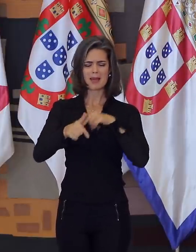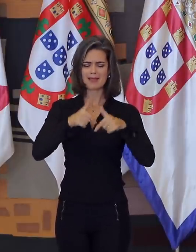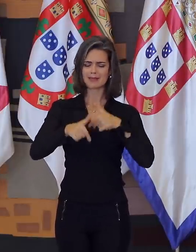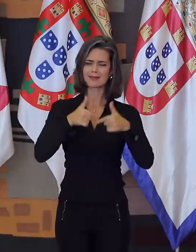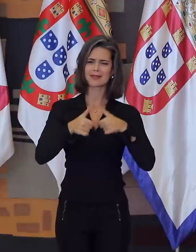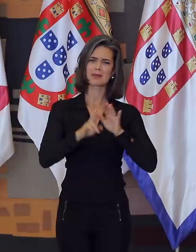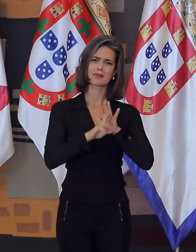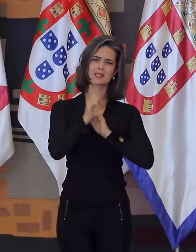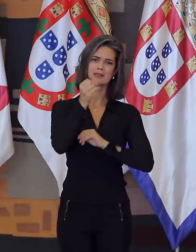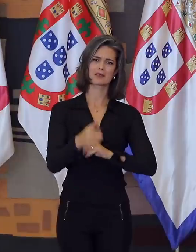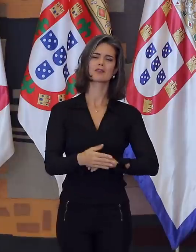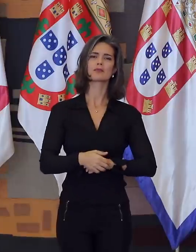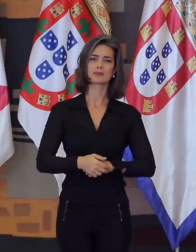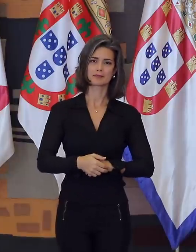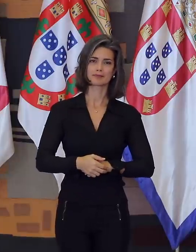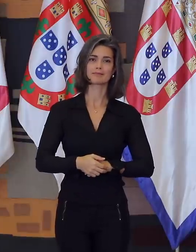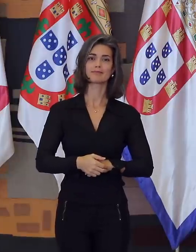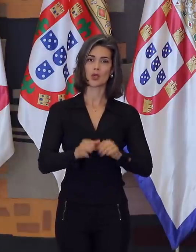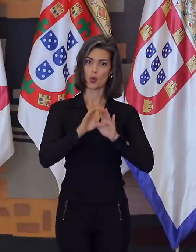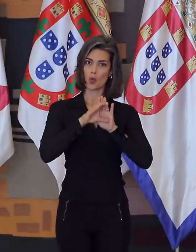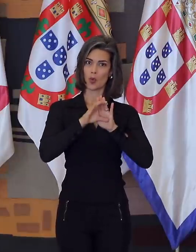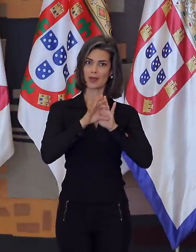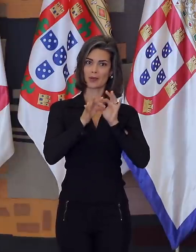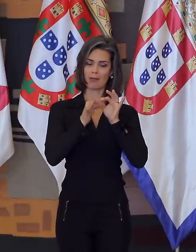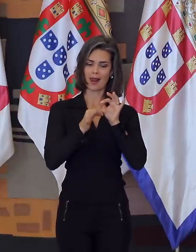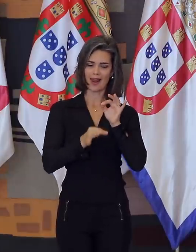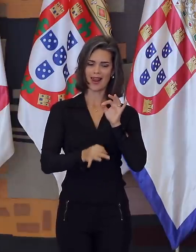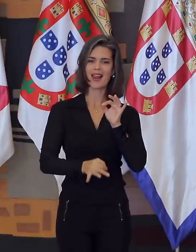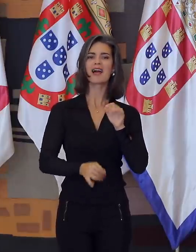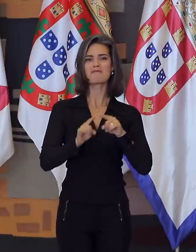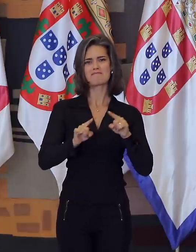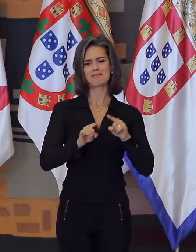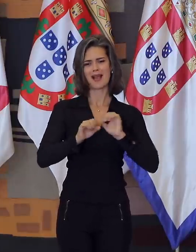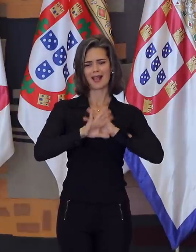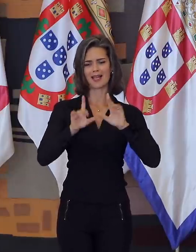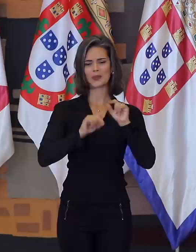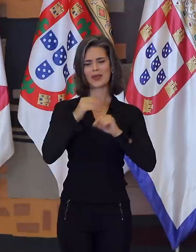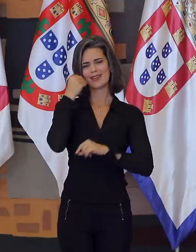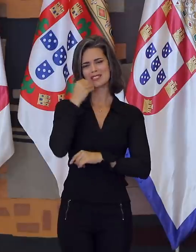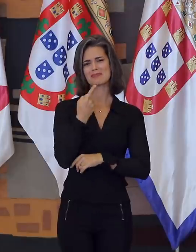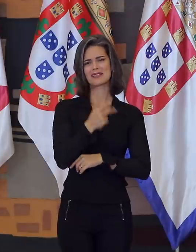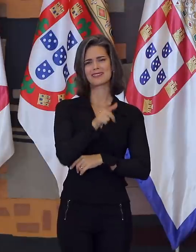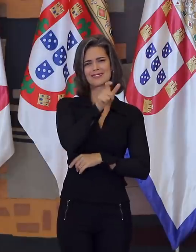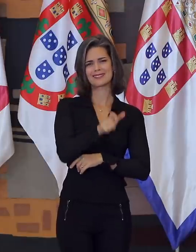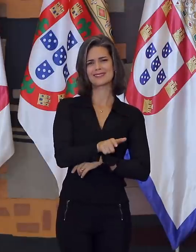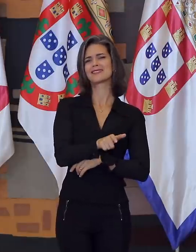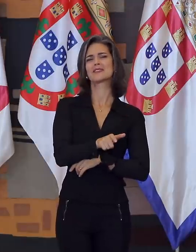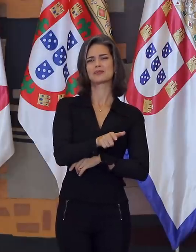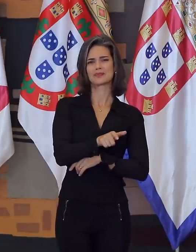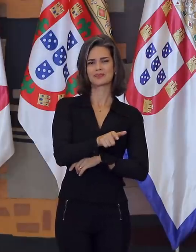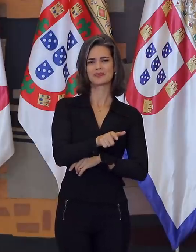internacionais. O currículo é extenso, mas essas menções já deixam claro o tamanho da experiência desta grande